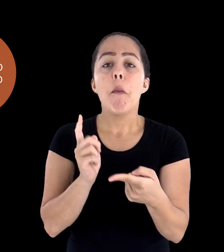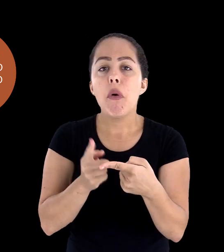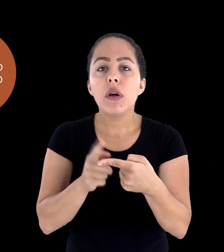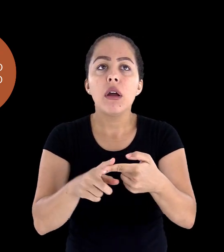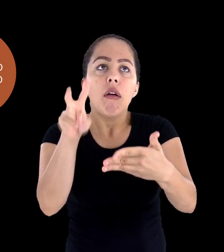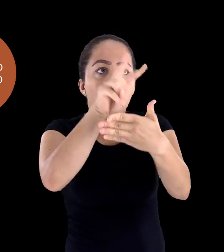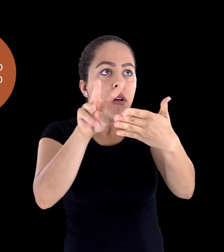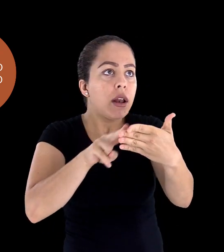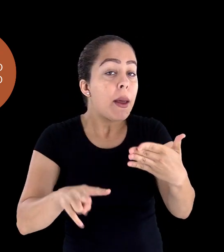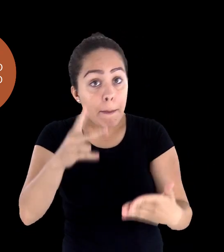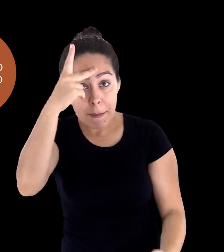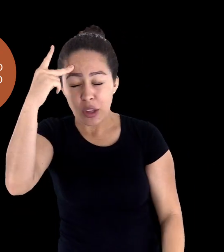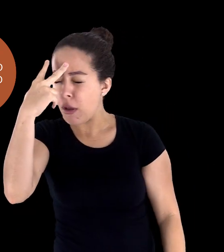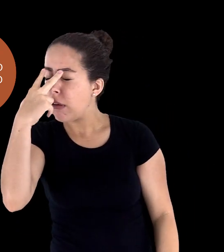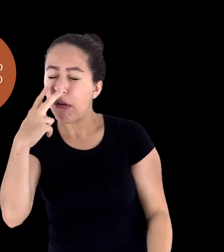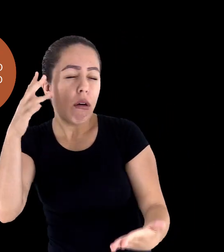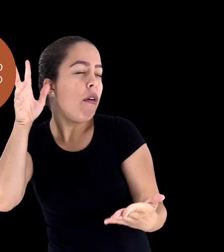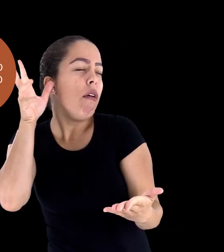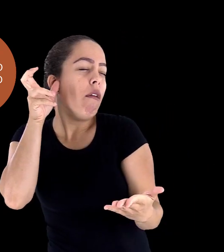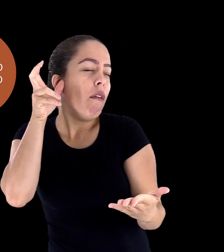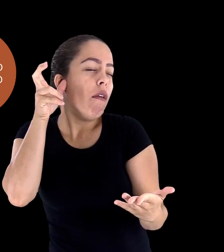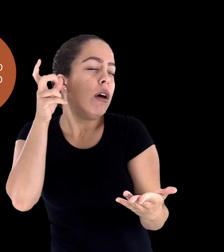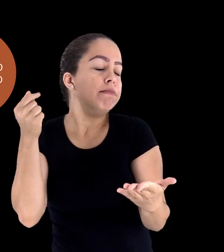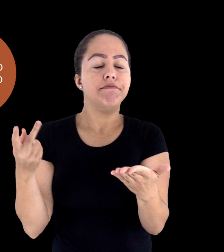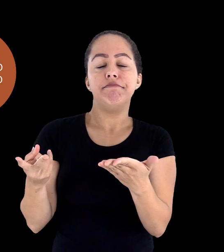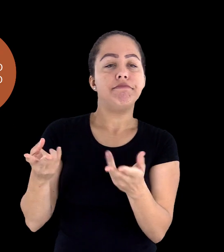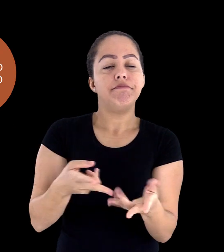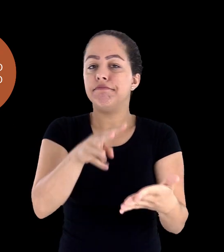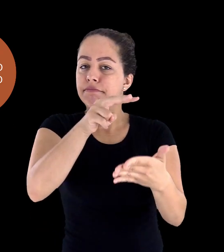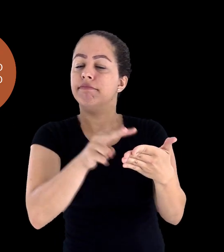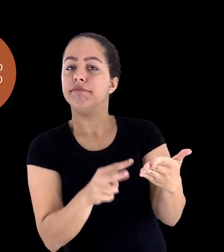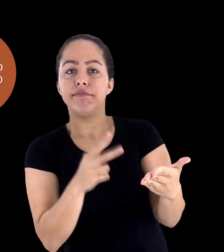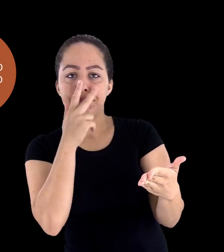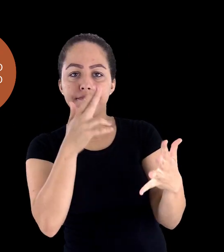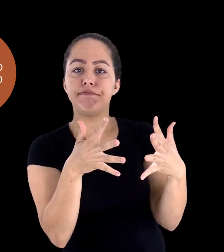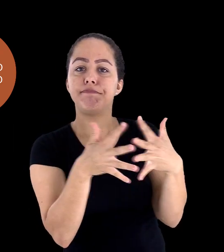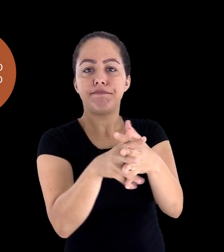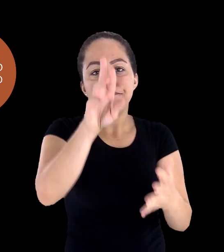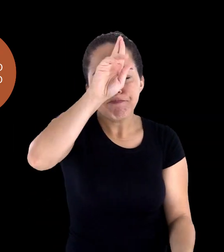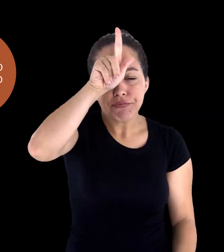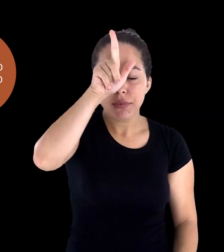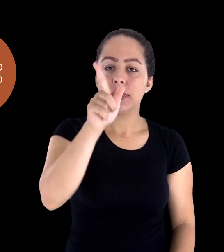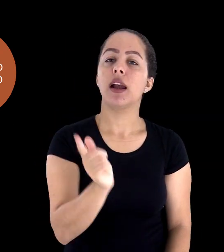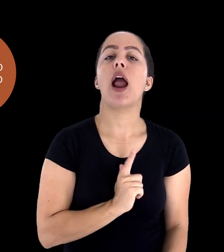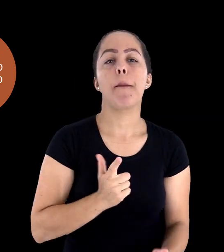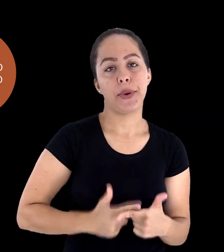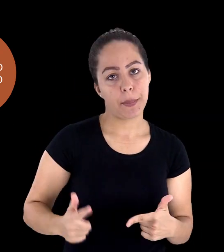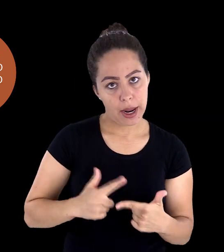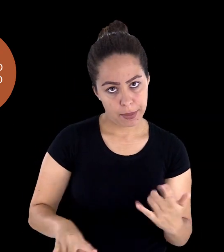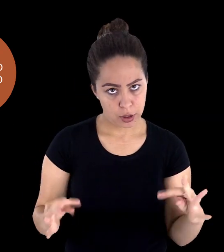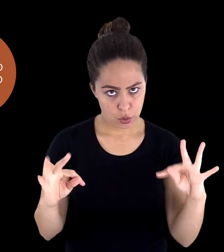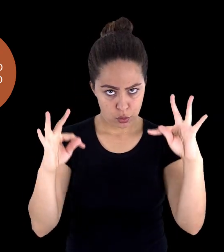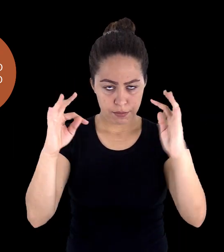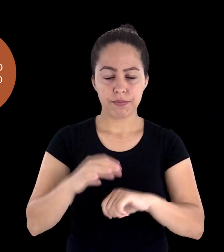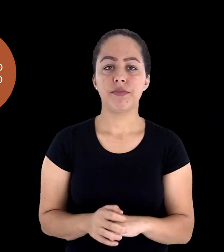porque o recurso pode não reconhecer essa forma de escrita, então não utilizar abreviaturas. Cuidar os tipos de